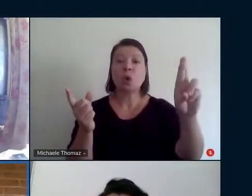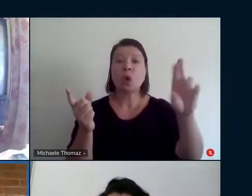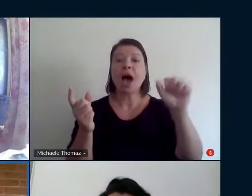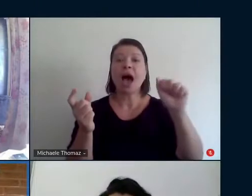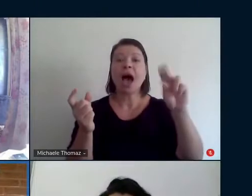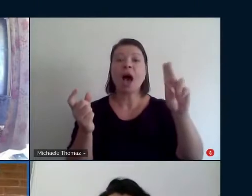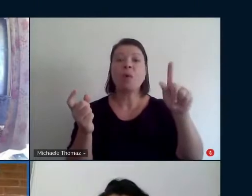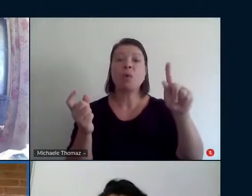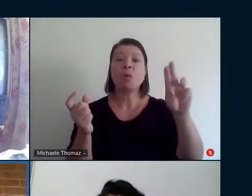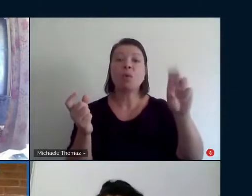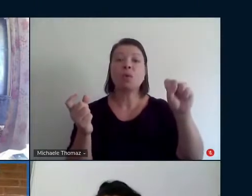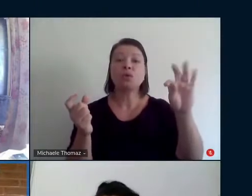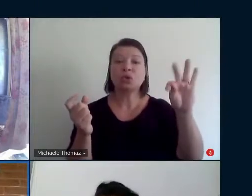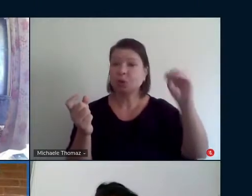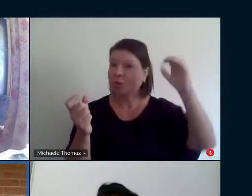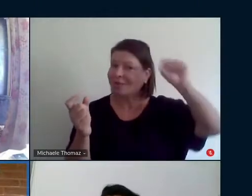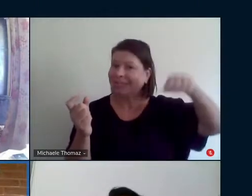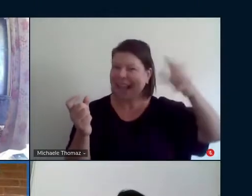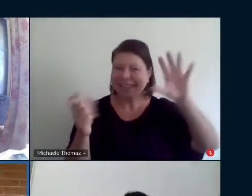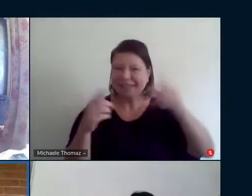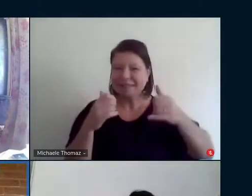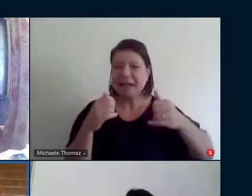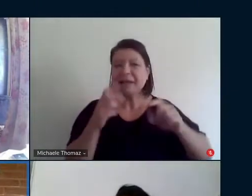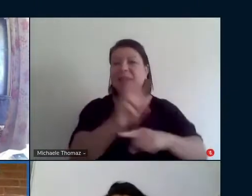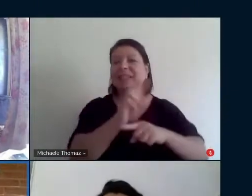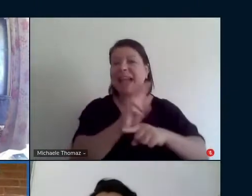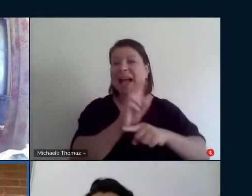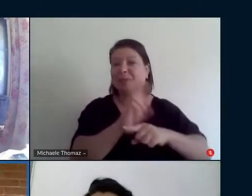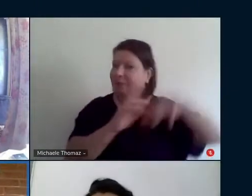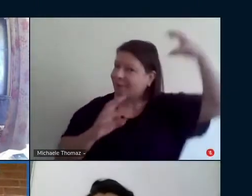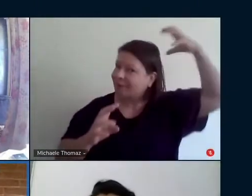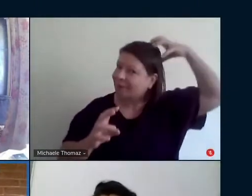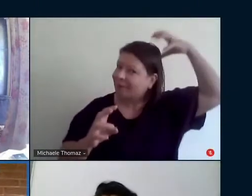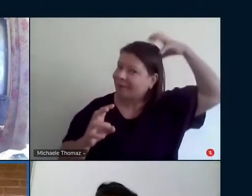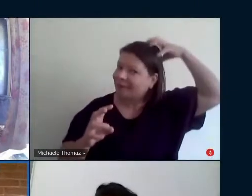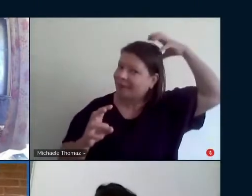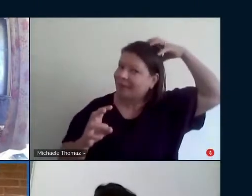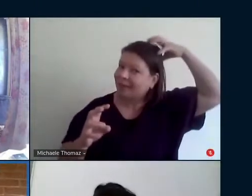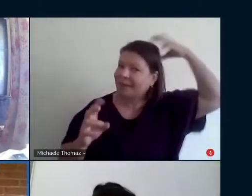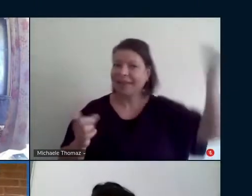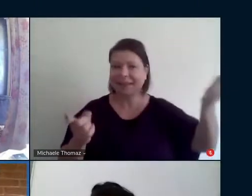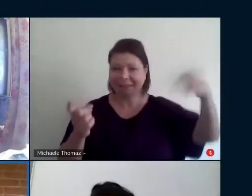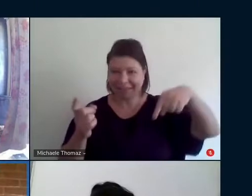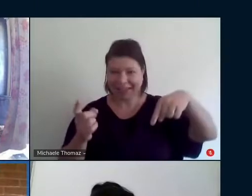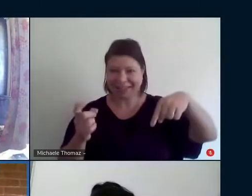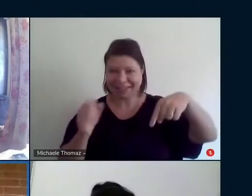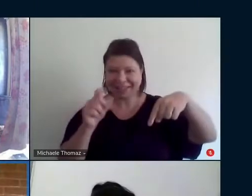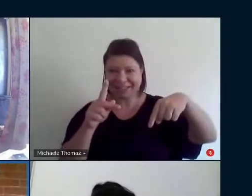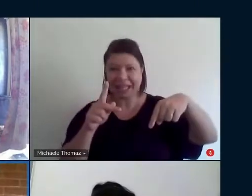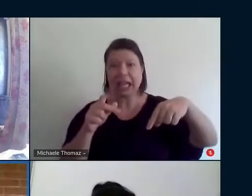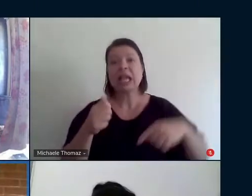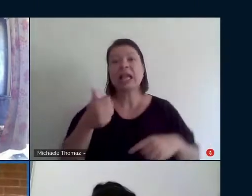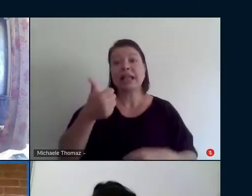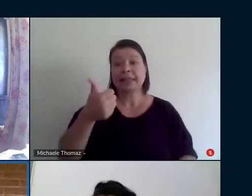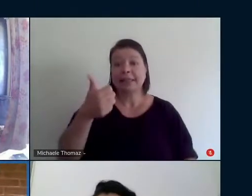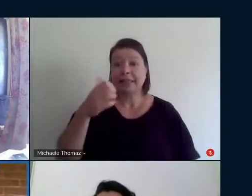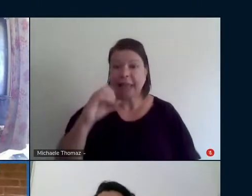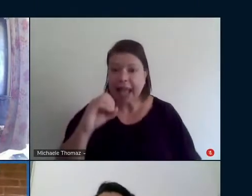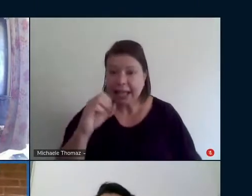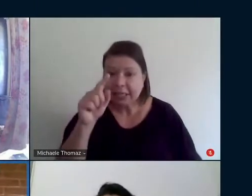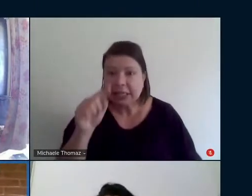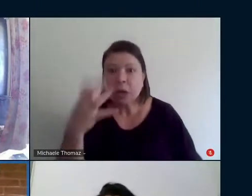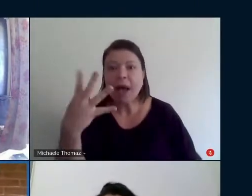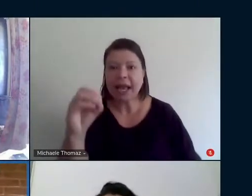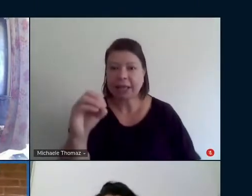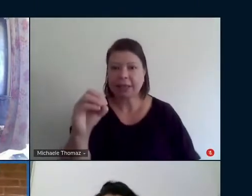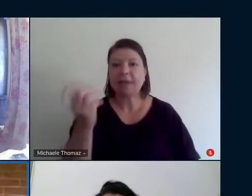e nós voltamos rapidamente, a vai desligar as câmeras aqui, são 10h35, 10h40, nós voltamos para que a